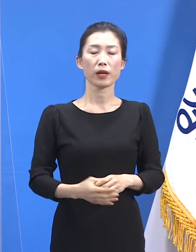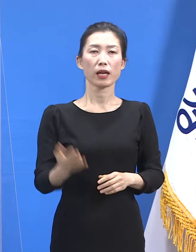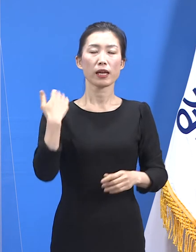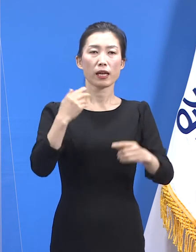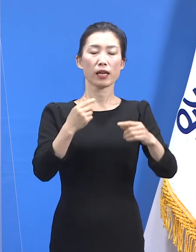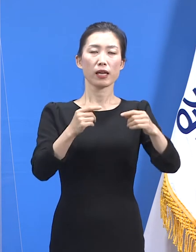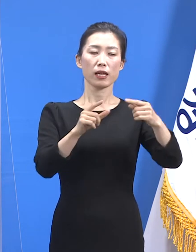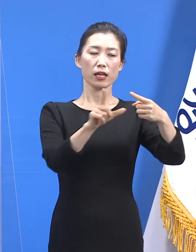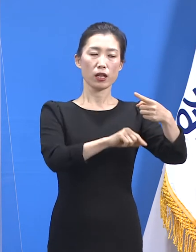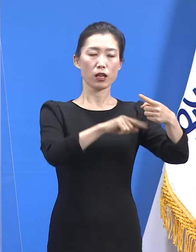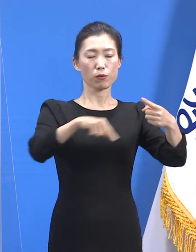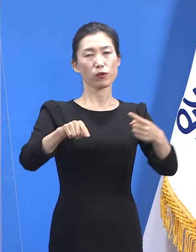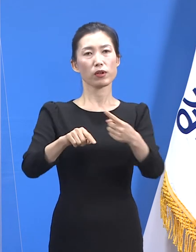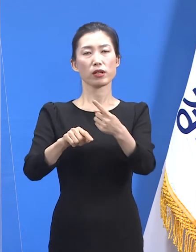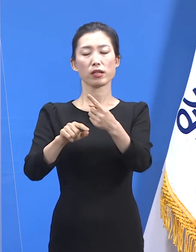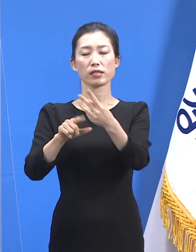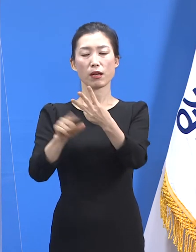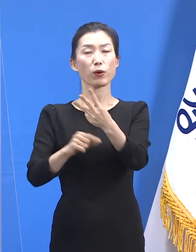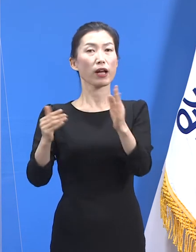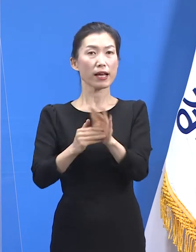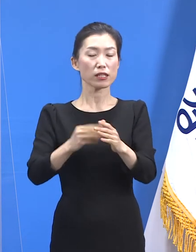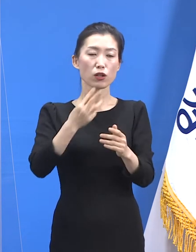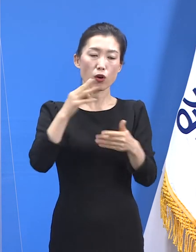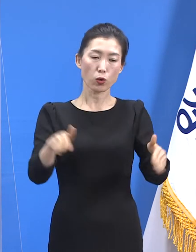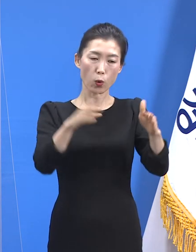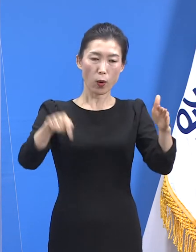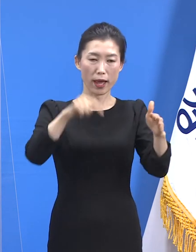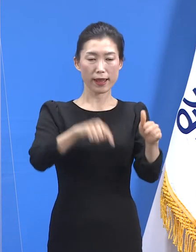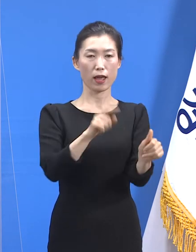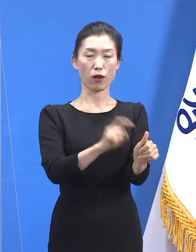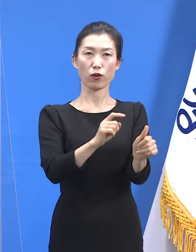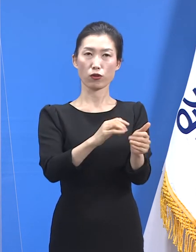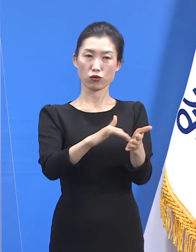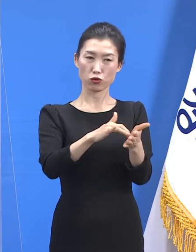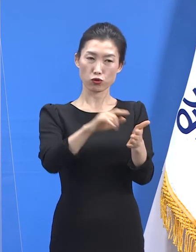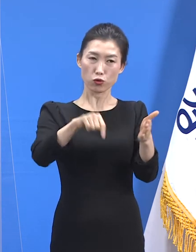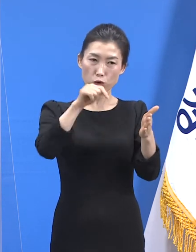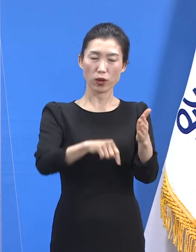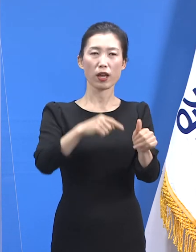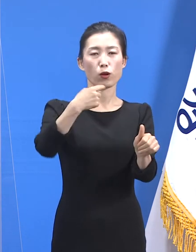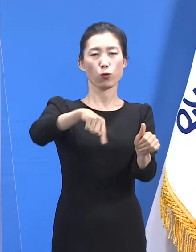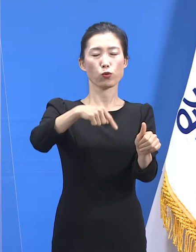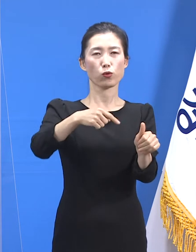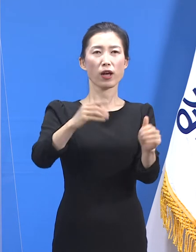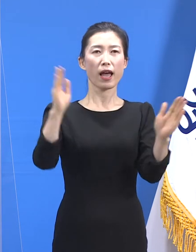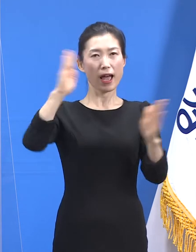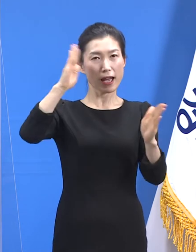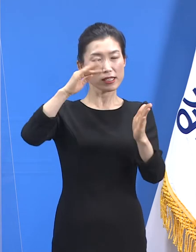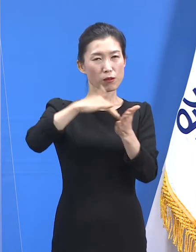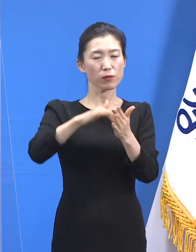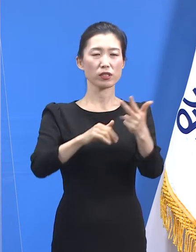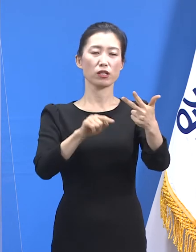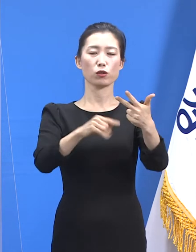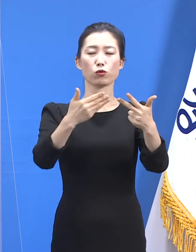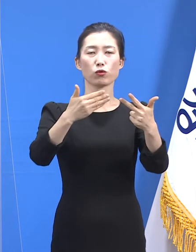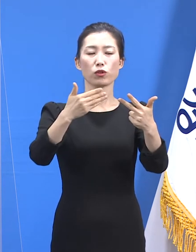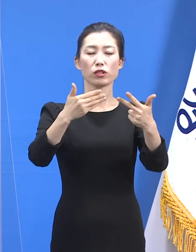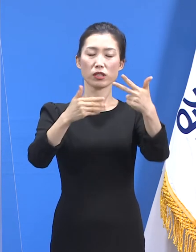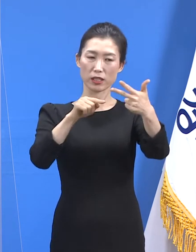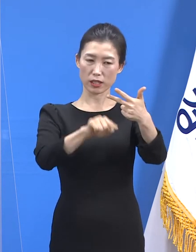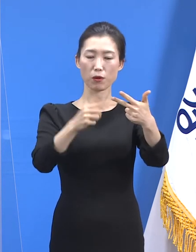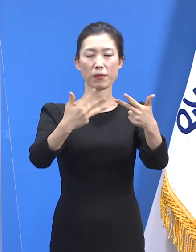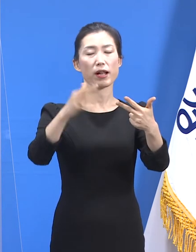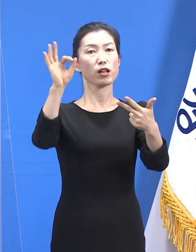1분기 3개월 동안 전체 도내 확진자 대비 교육시설 관련 확진자 비율은 7.8